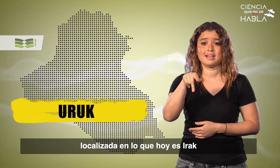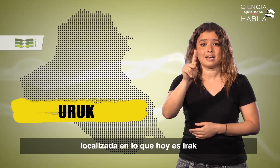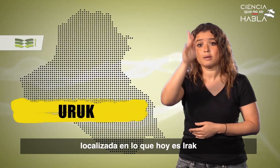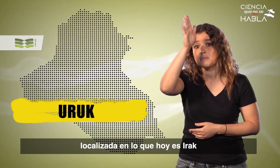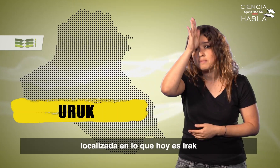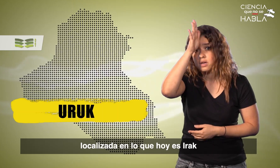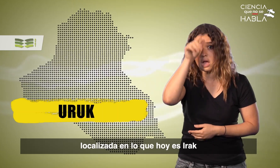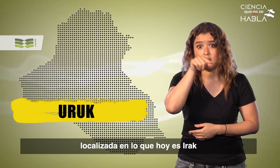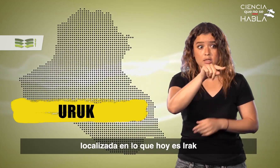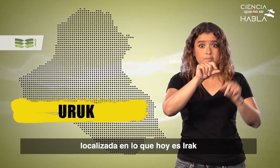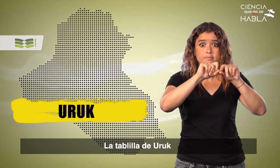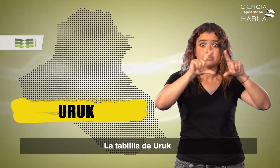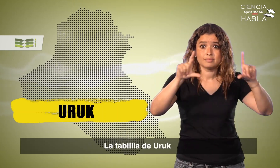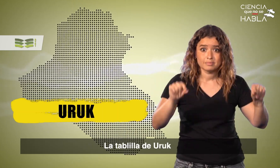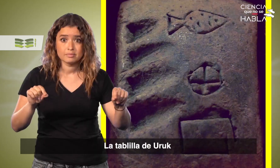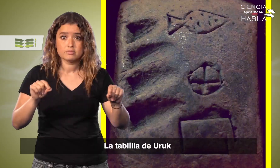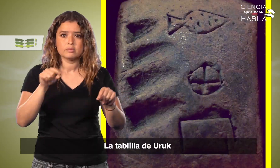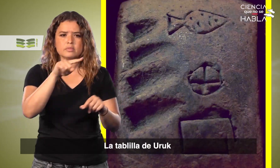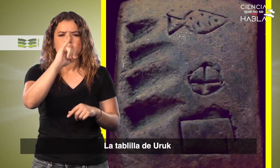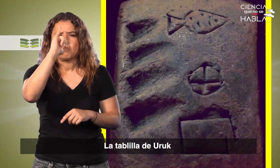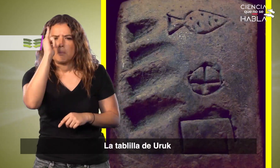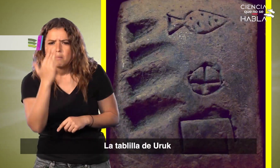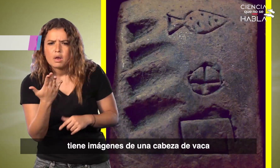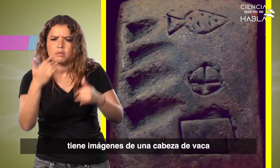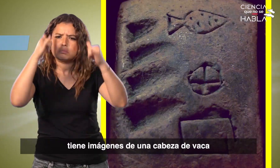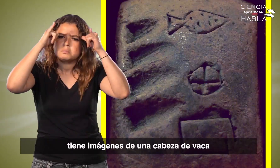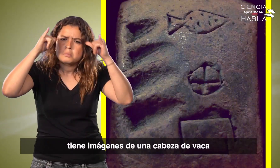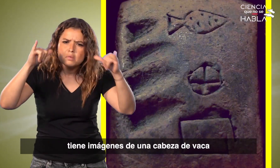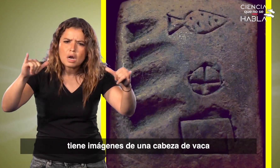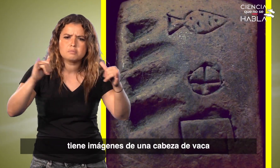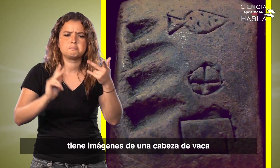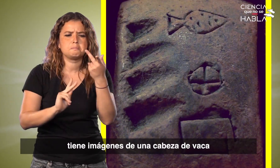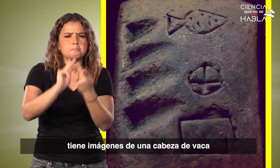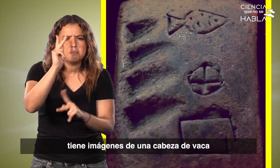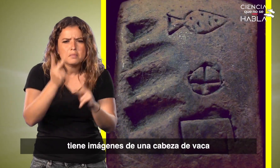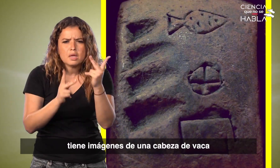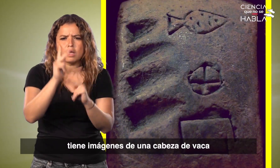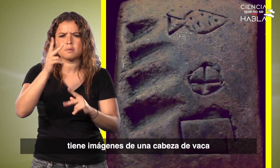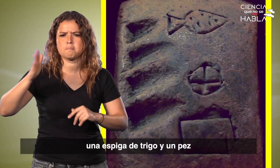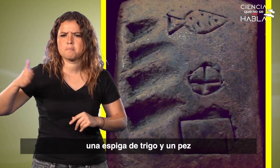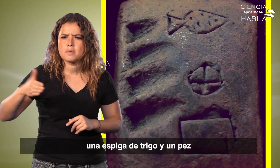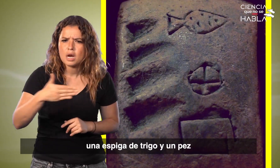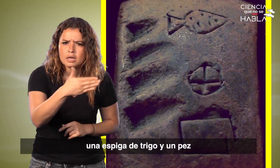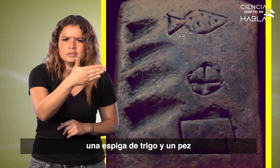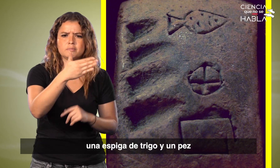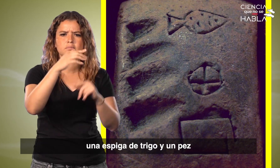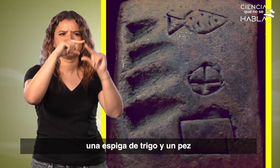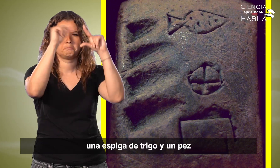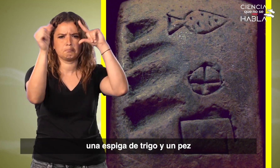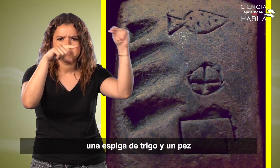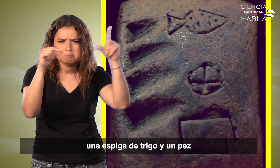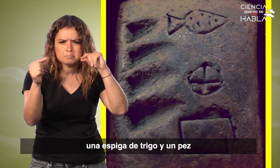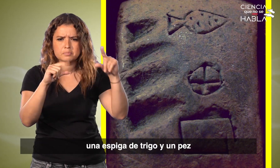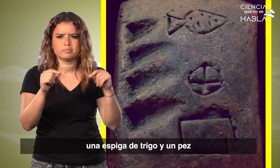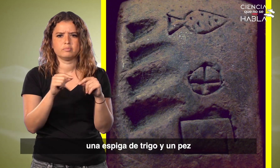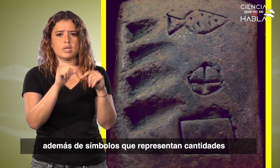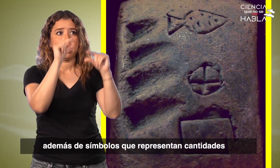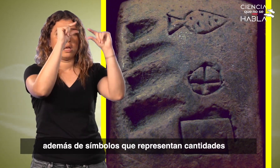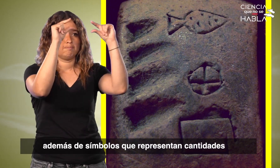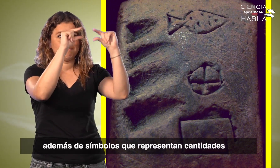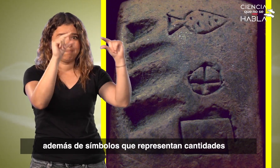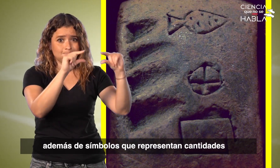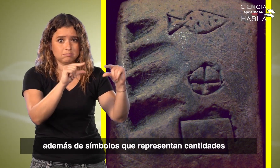que hoy es Irak. La tablilla de Uruk tiene imágenes de una cabeza de vaca, una espiga de trigo y un pez,